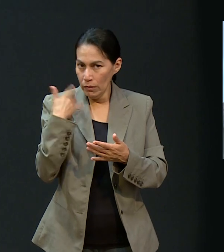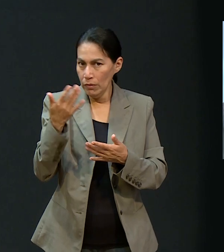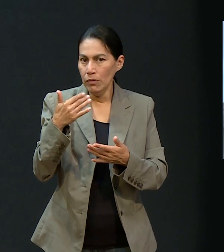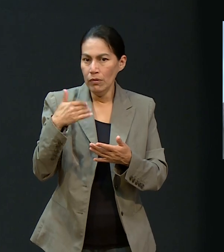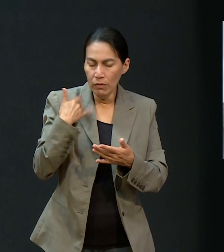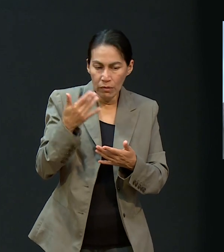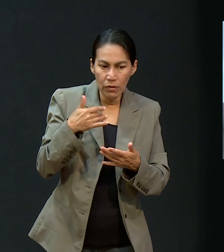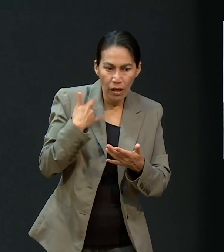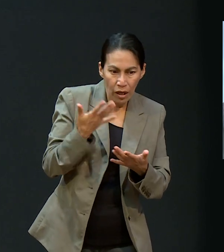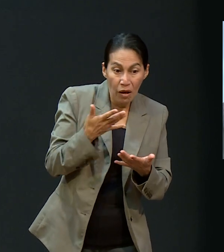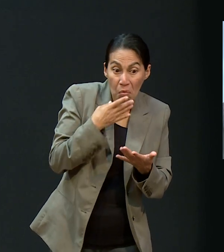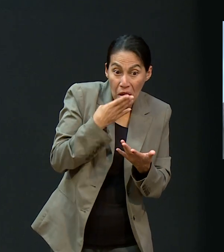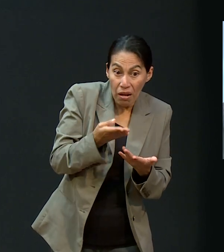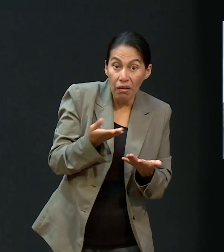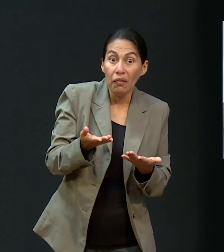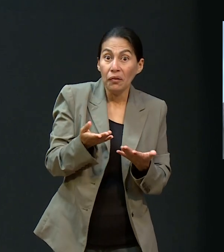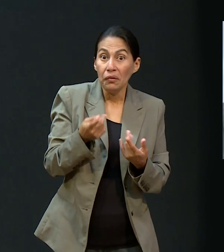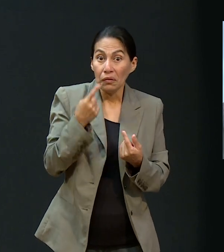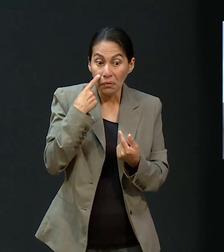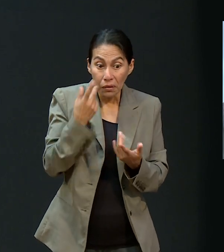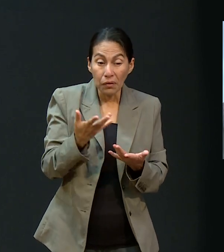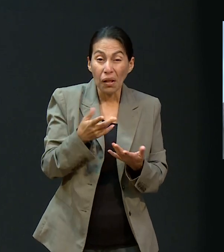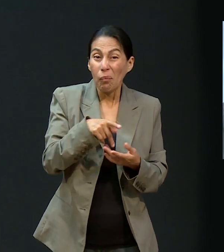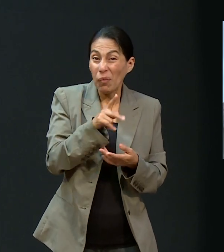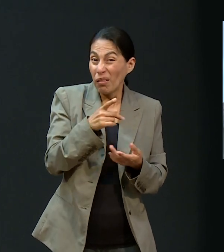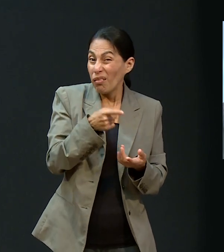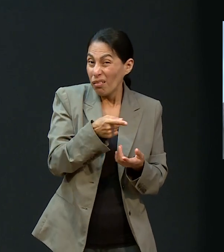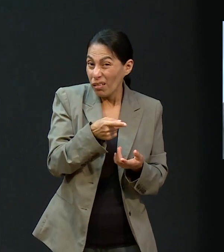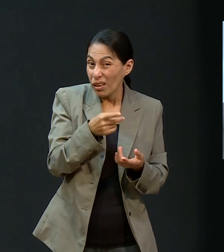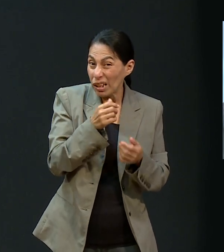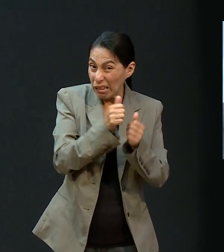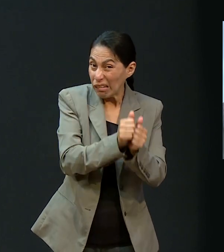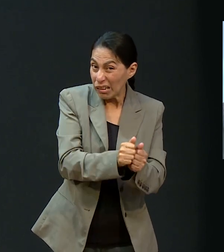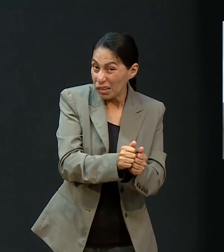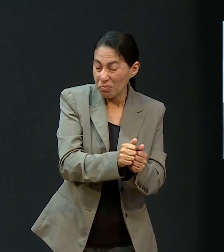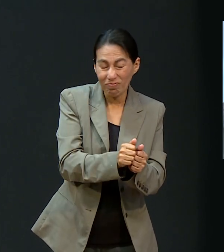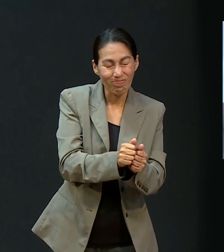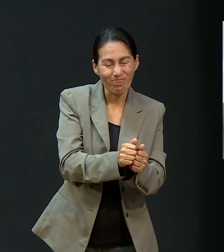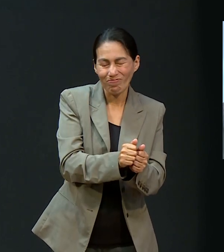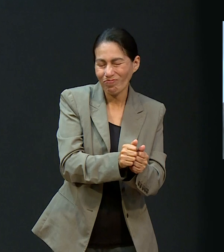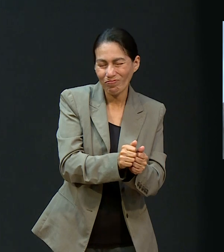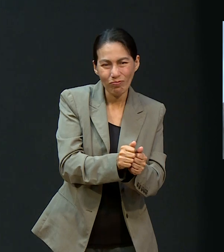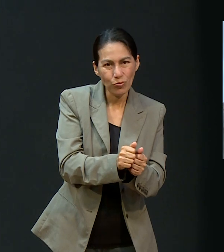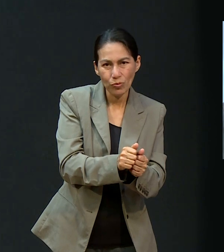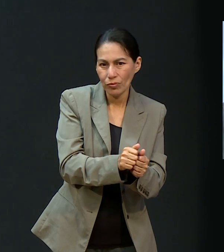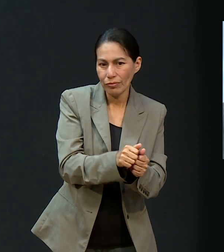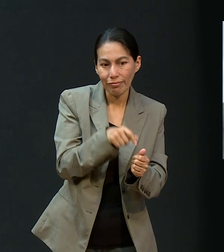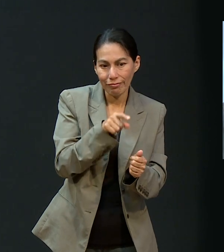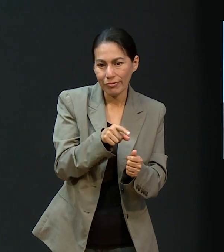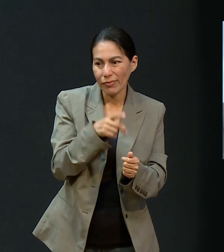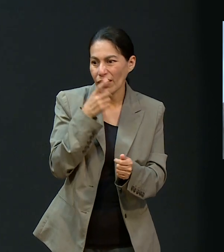milagros. Sin embargo, ya querían regresarse a Egipto y murmuraban y estaban